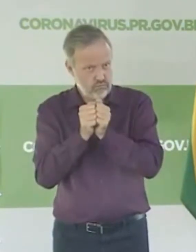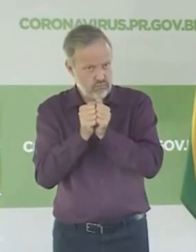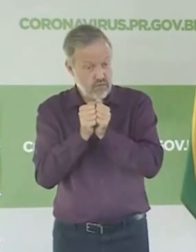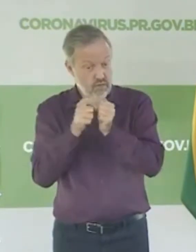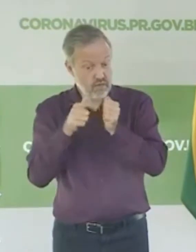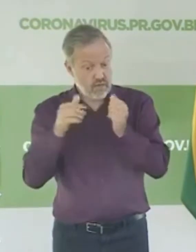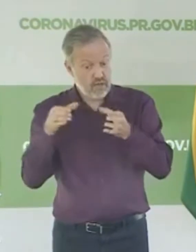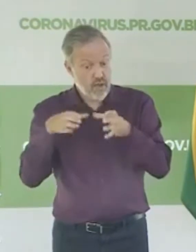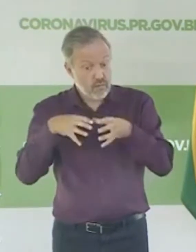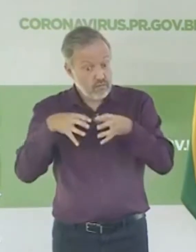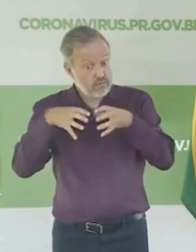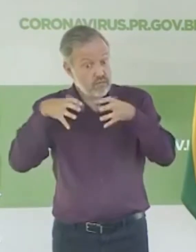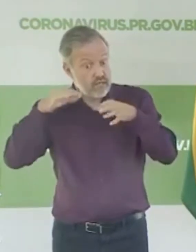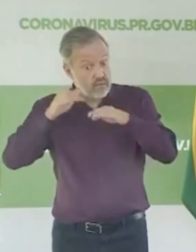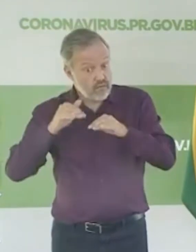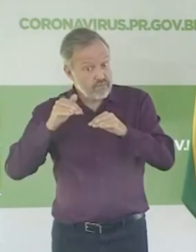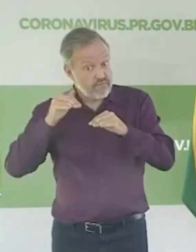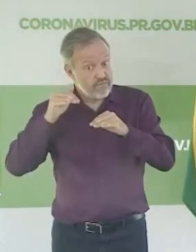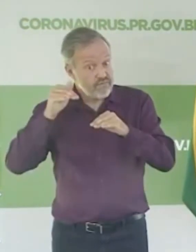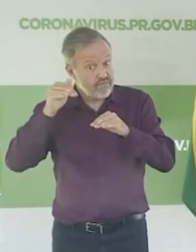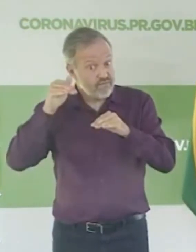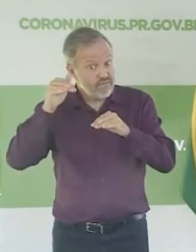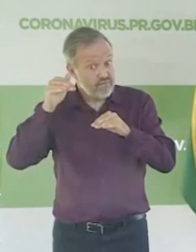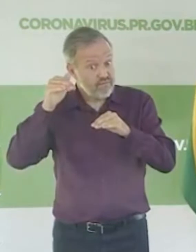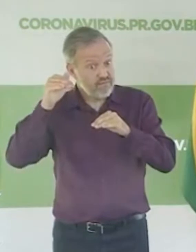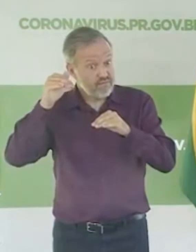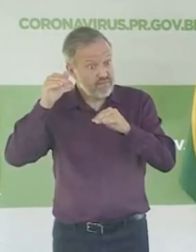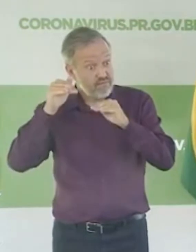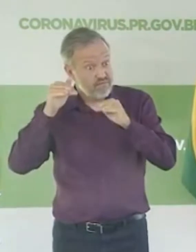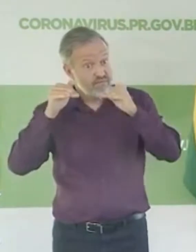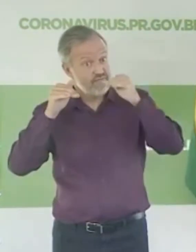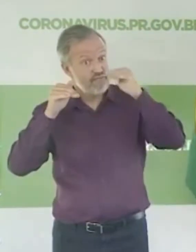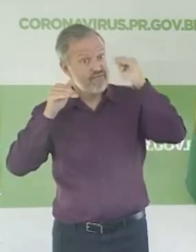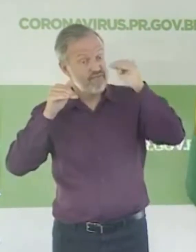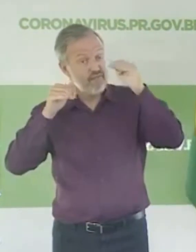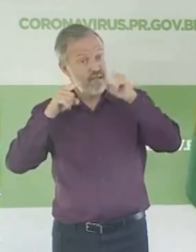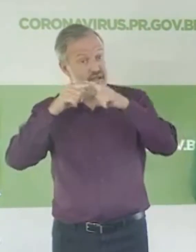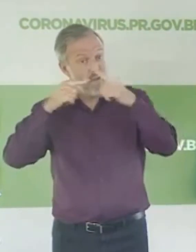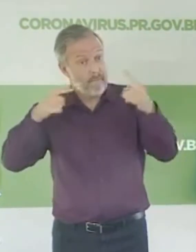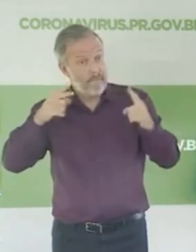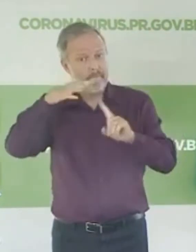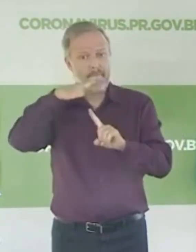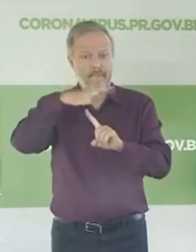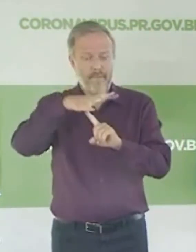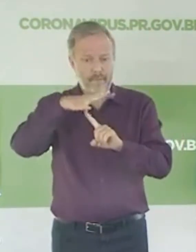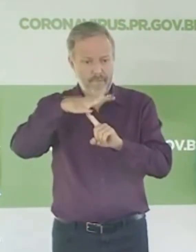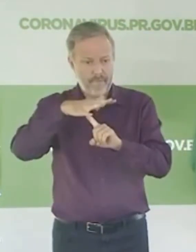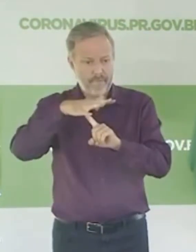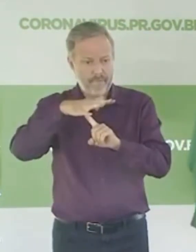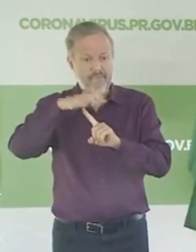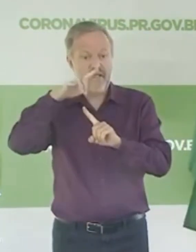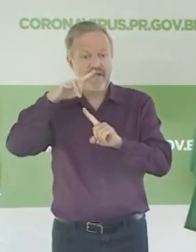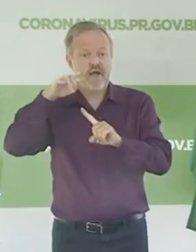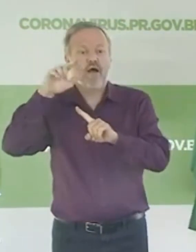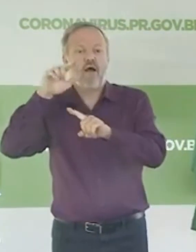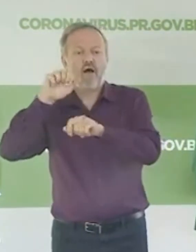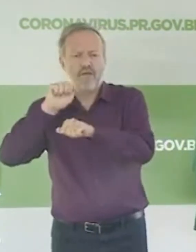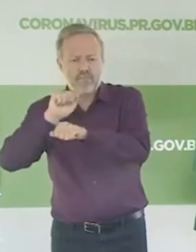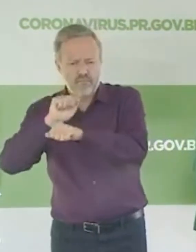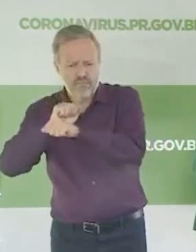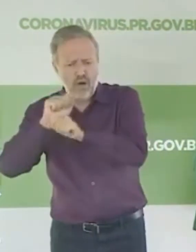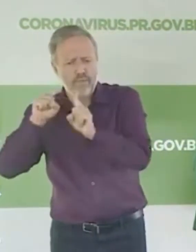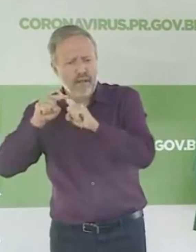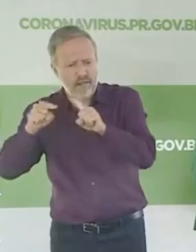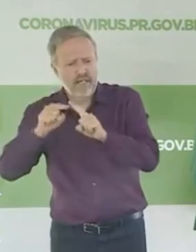crescimento. Possivelmente, o mundo será mais pobre, mas o Paraná pode ser mais pobre, mas será mais forte. As